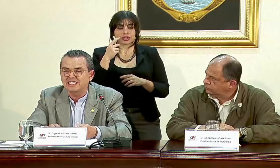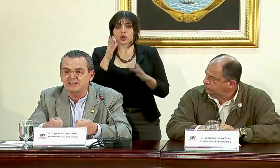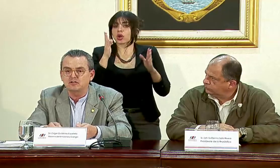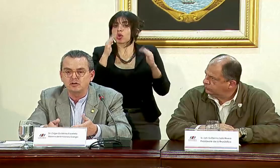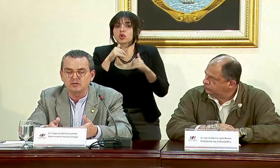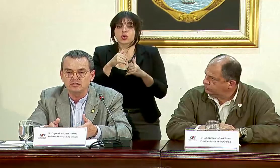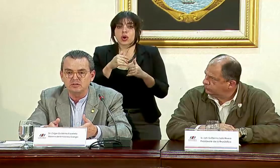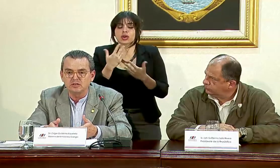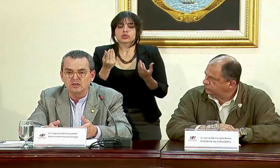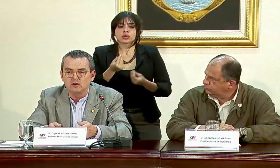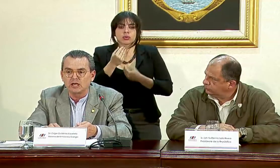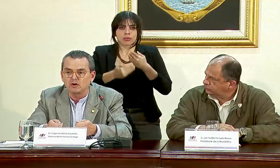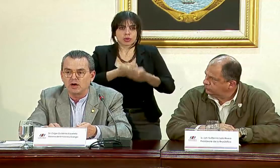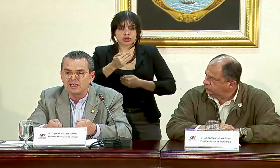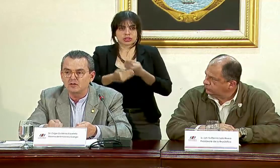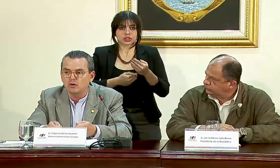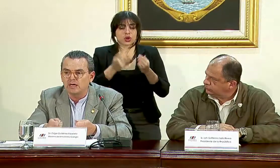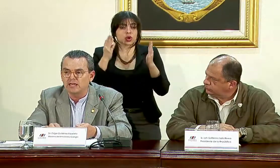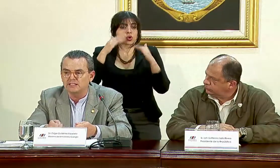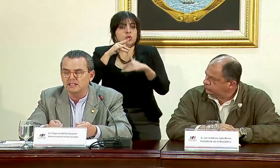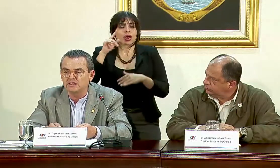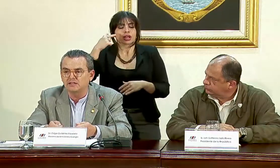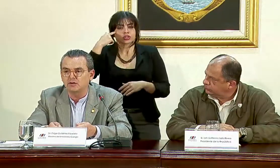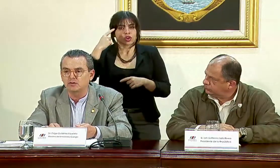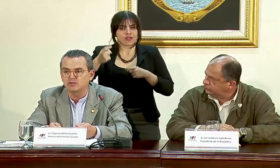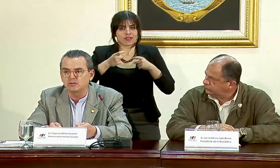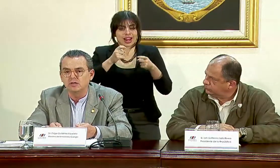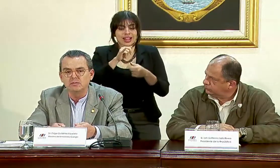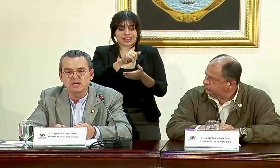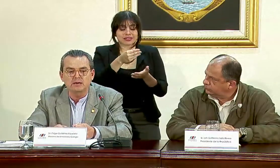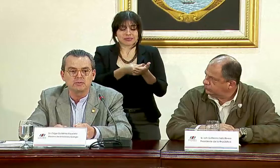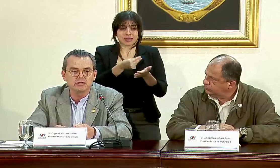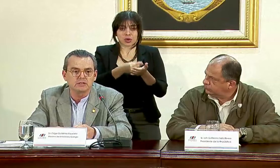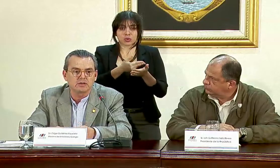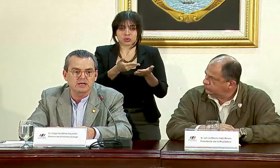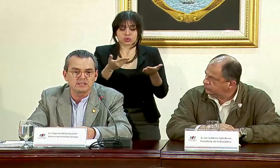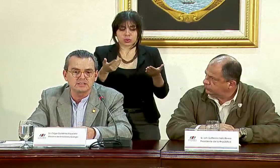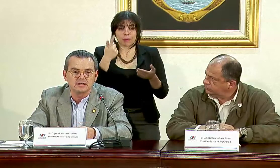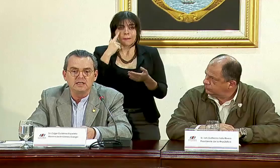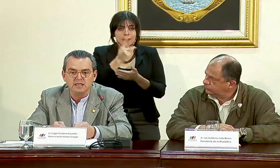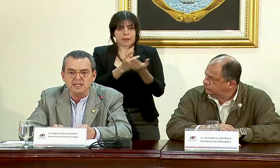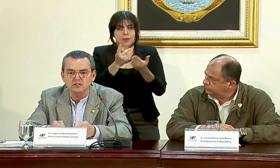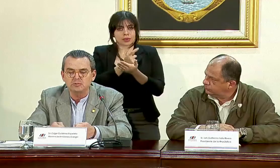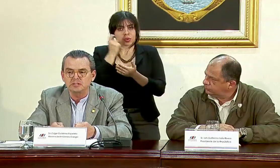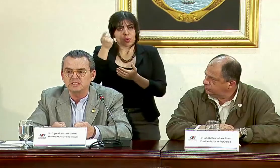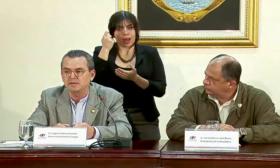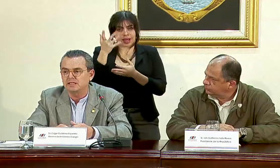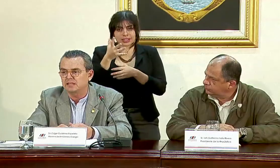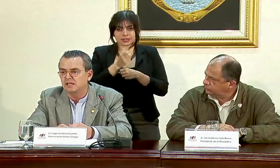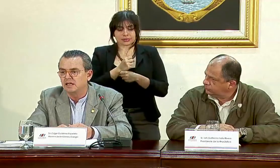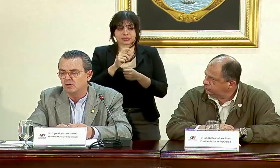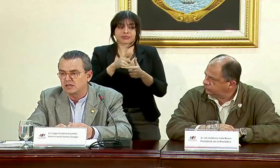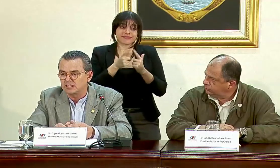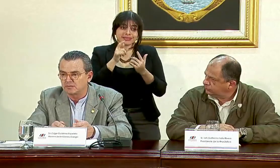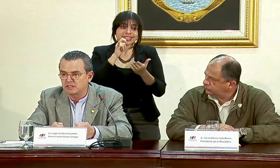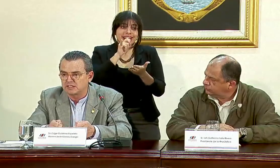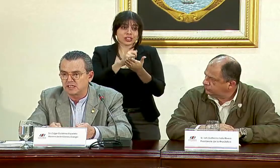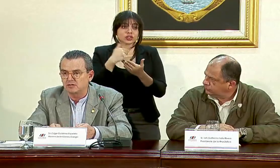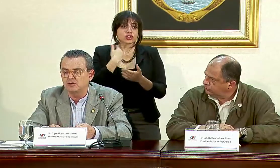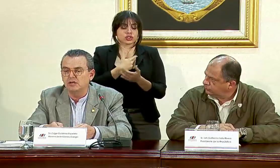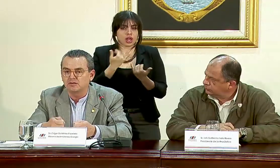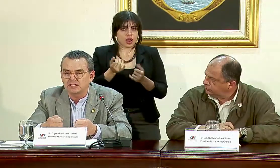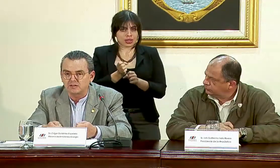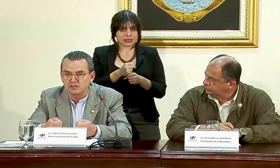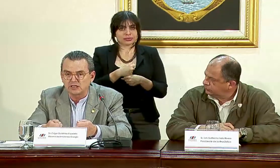no hay es gestión, lo que no hay es gobernanza, ese recurso para la provincia de Guanacaste. Y eso es precisamente lo que estamos